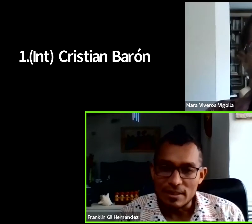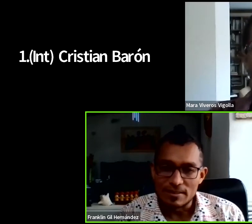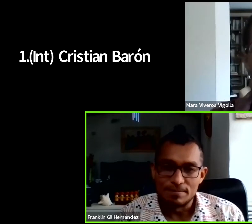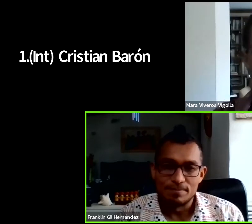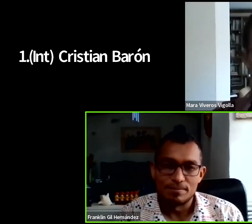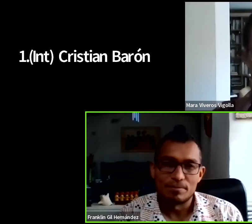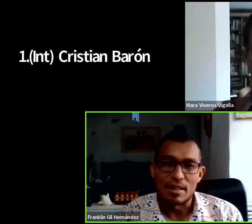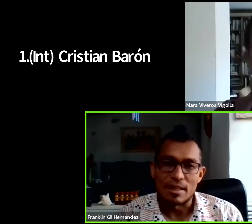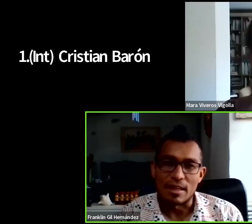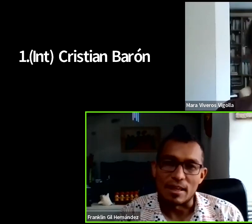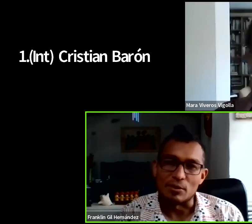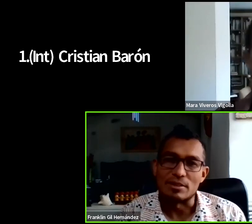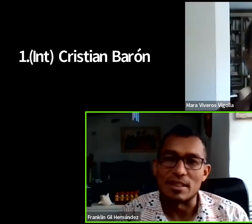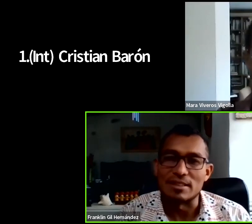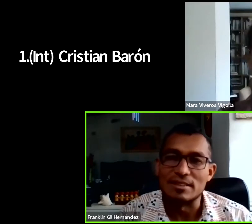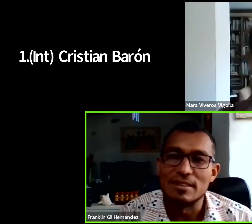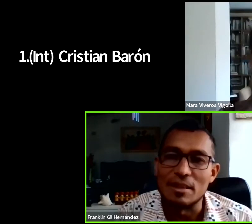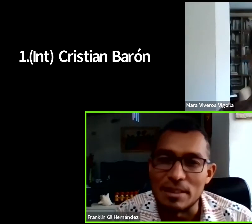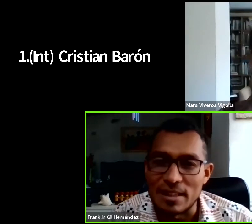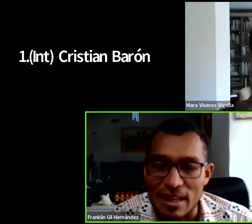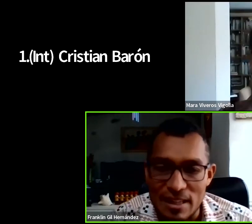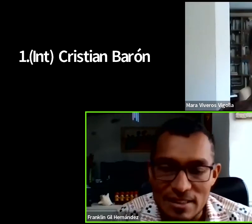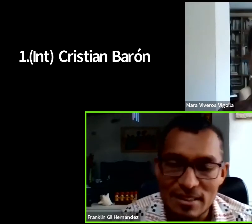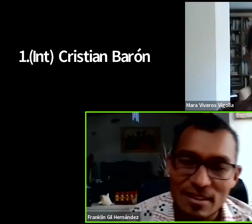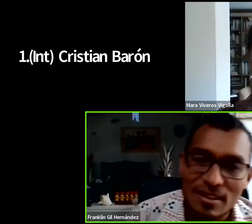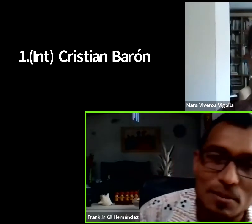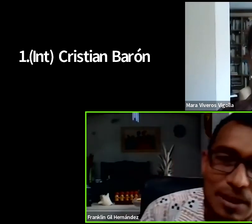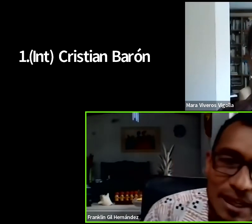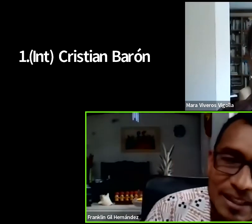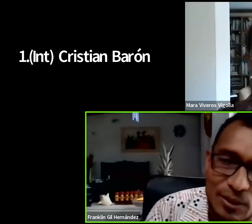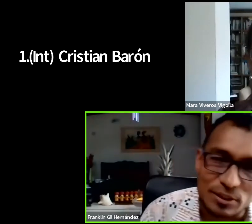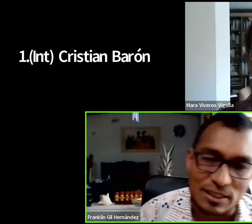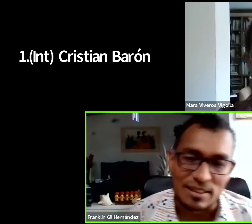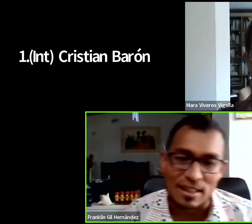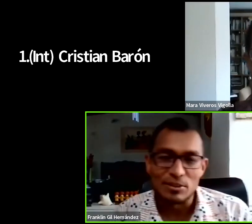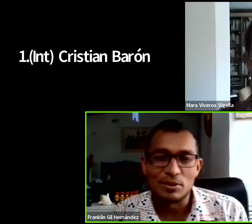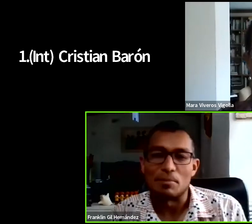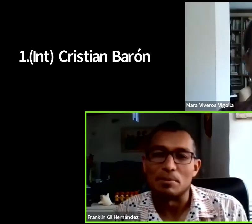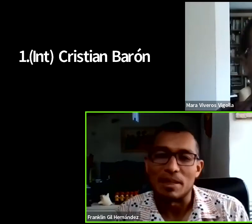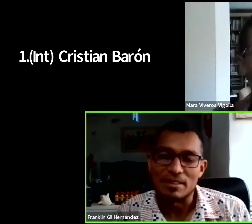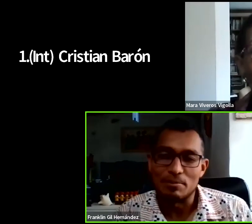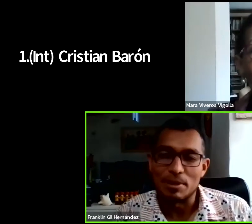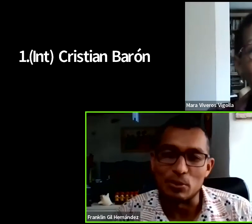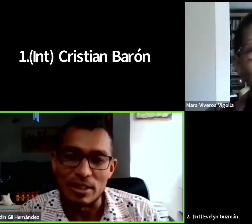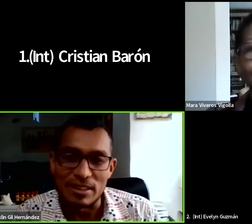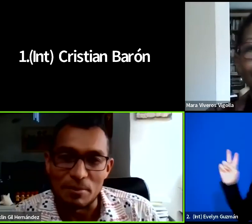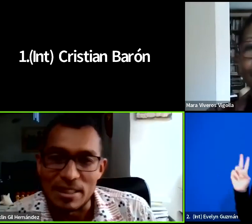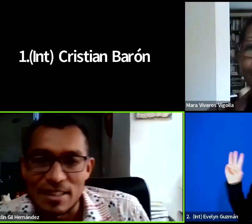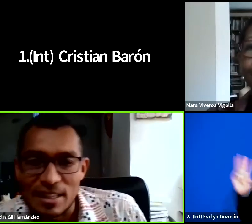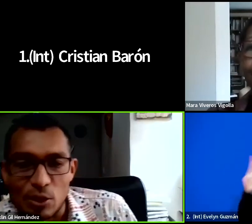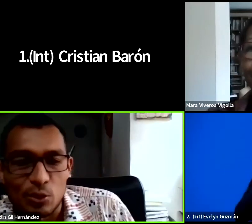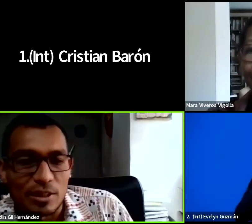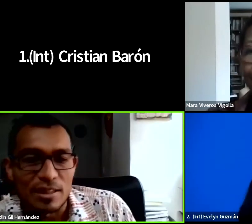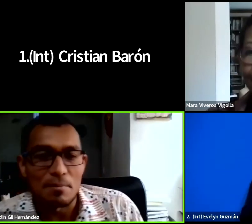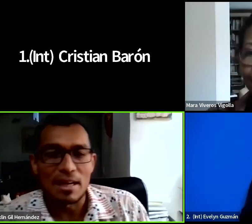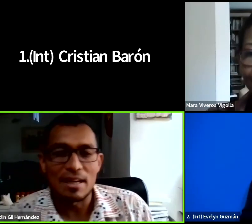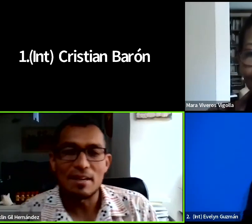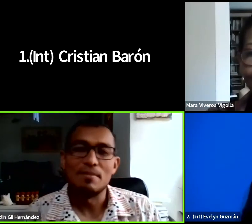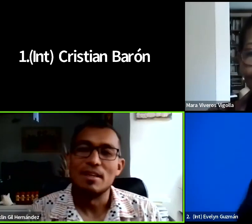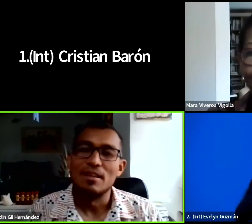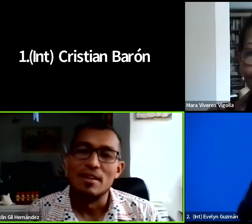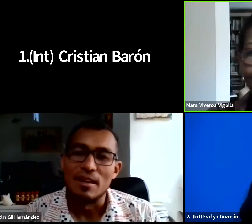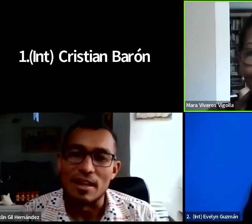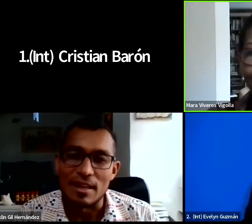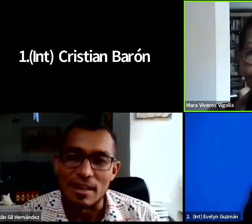preguntas. que nuestras invitadas van a ir contestando. La primera pregunta también está incluida,